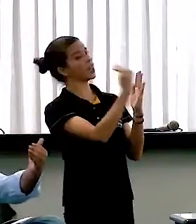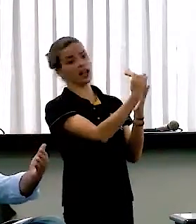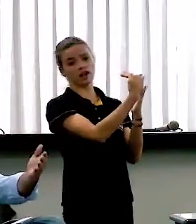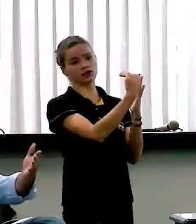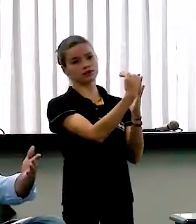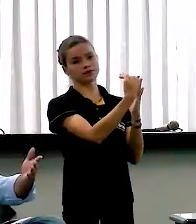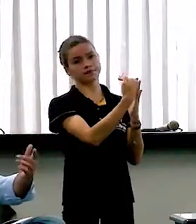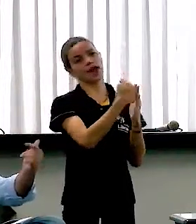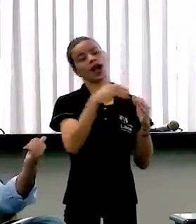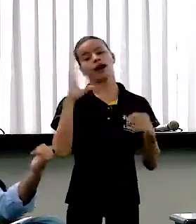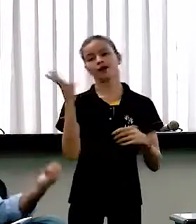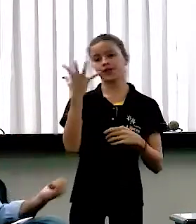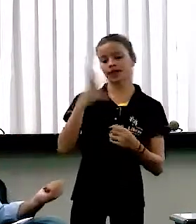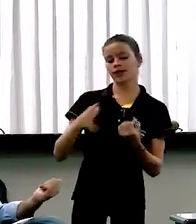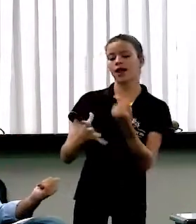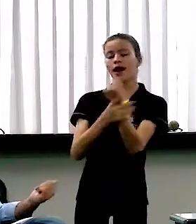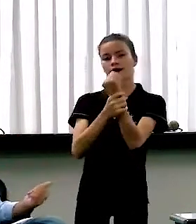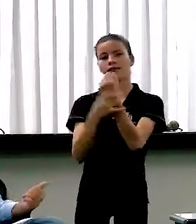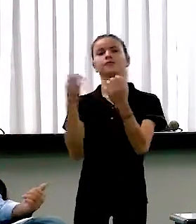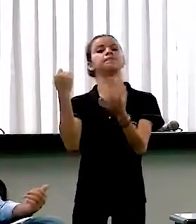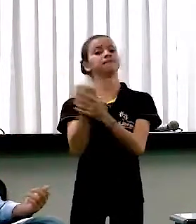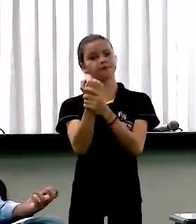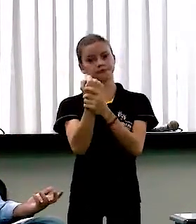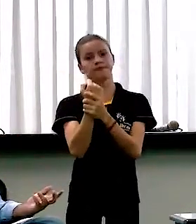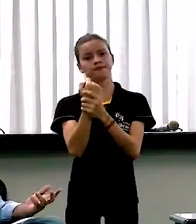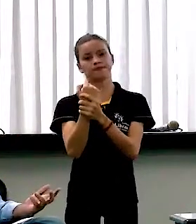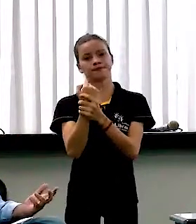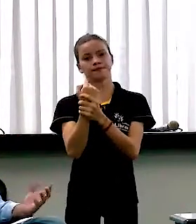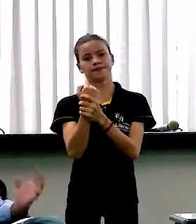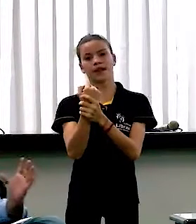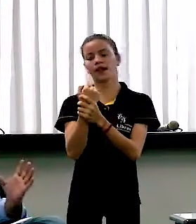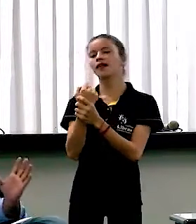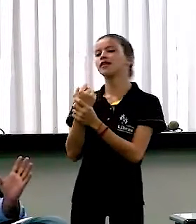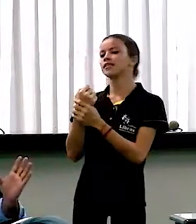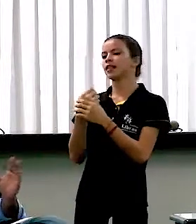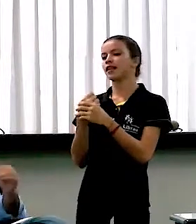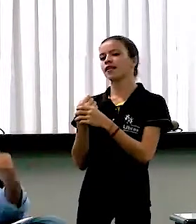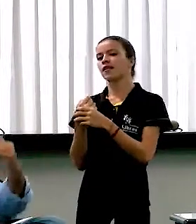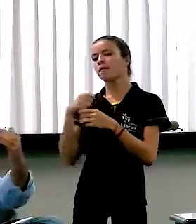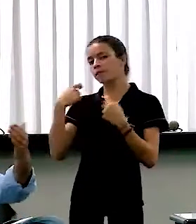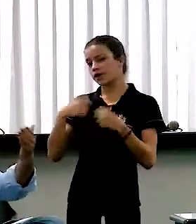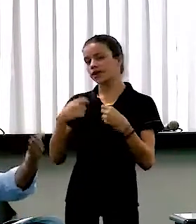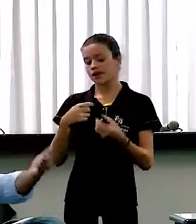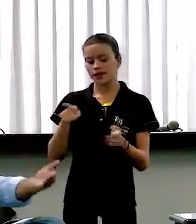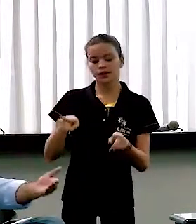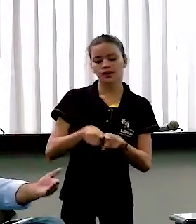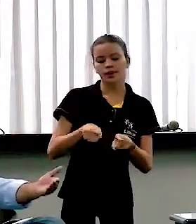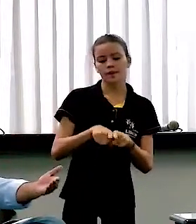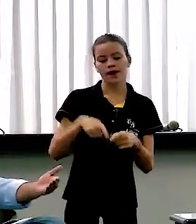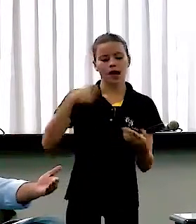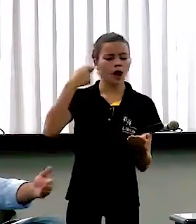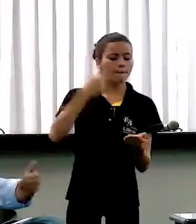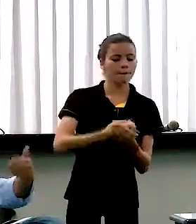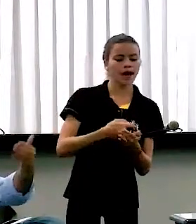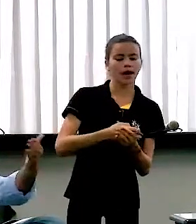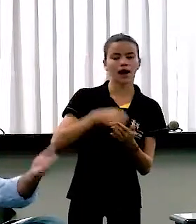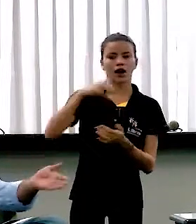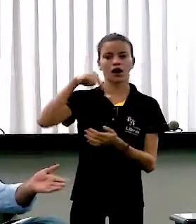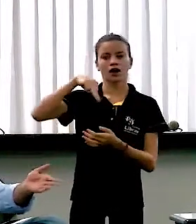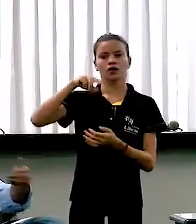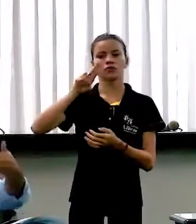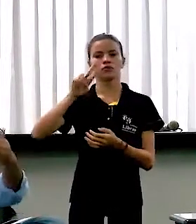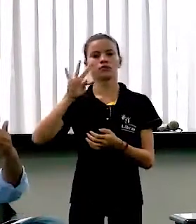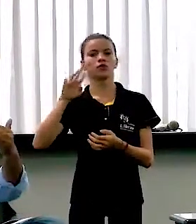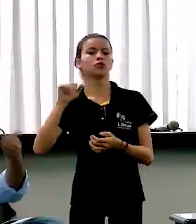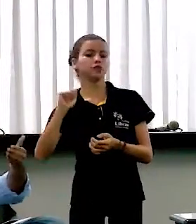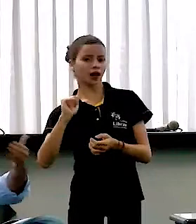encaminhar, ela tem por obrigação hoje, na função que está, de encaminhar todas essas situações ao MP, e daí o